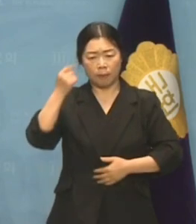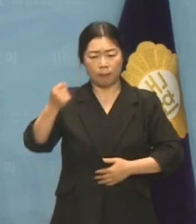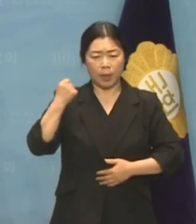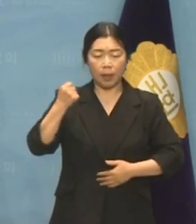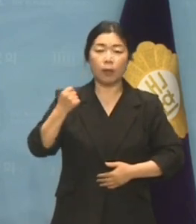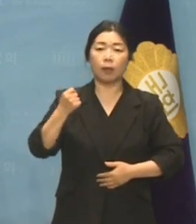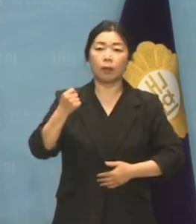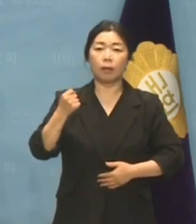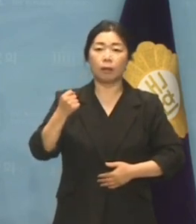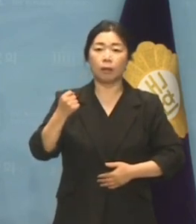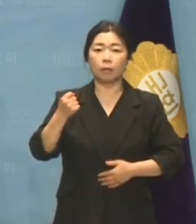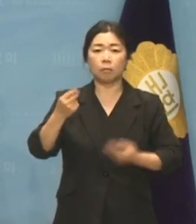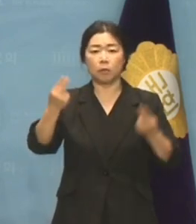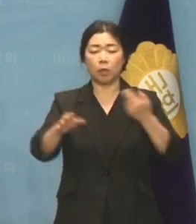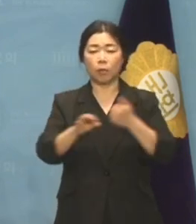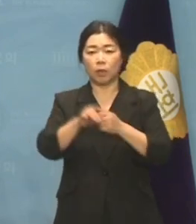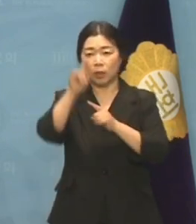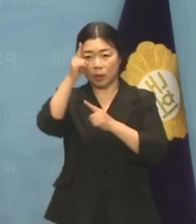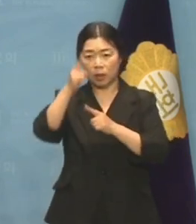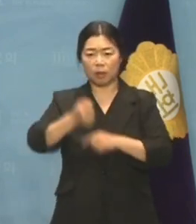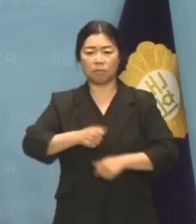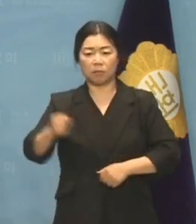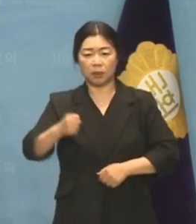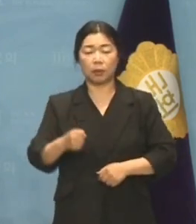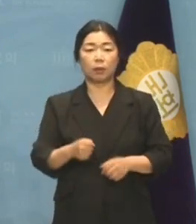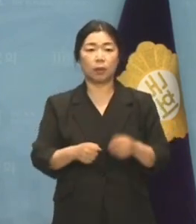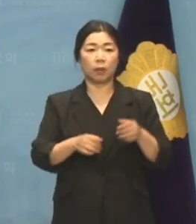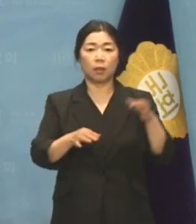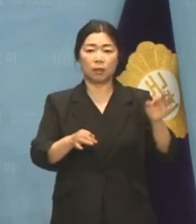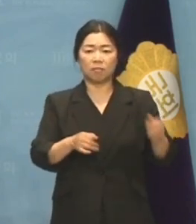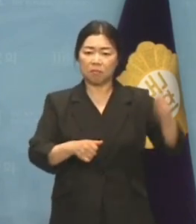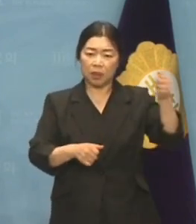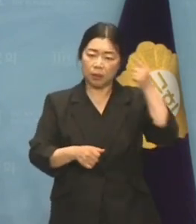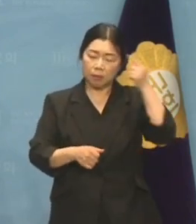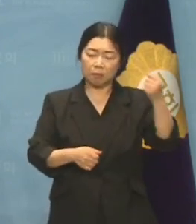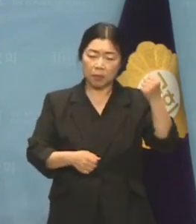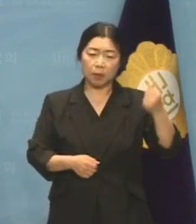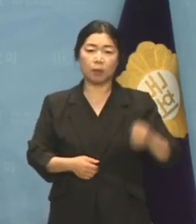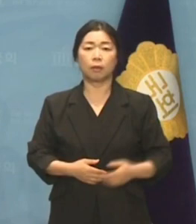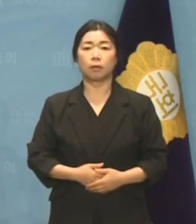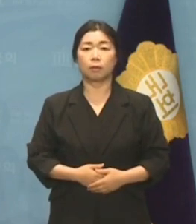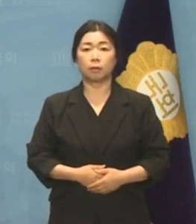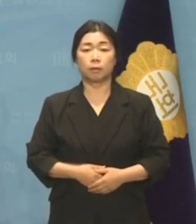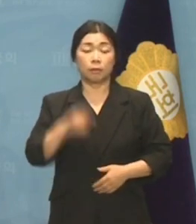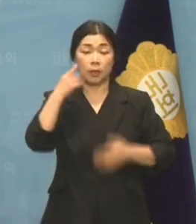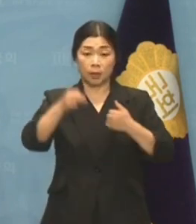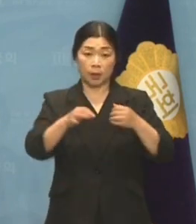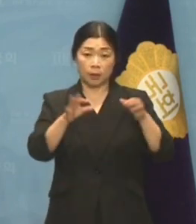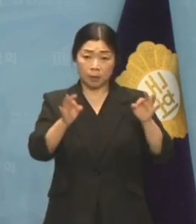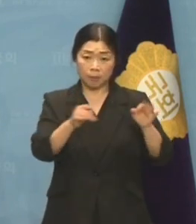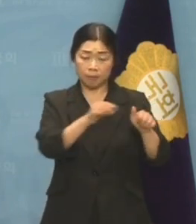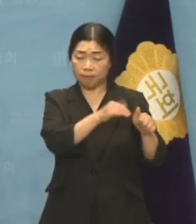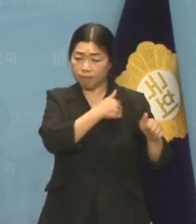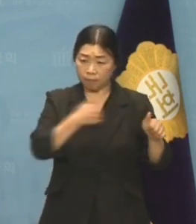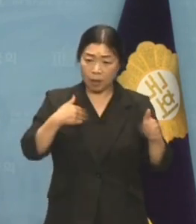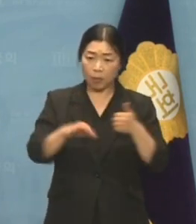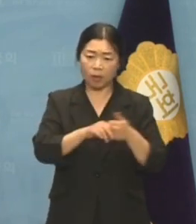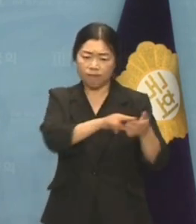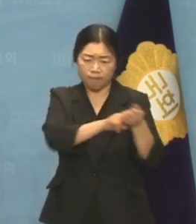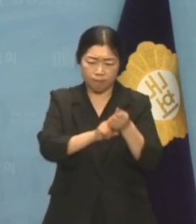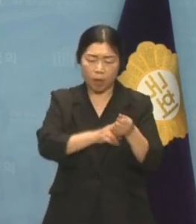청출을 어람입니다. 김남국 의원은 스스로 떳떳하다고 생각한다면 자맹을